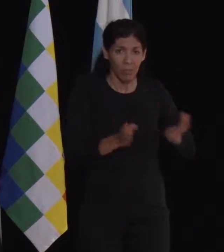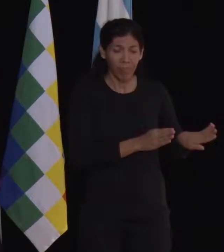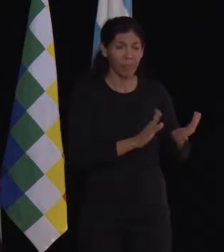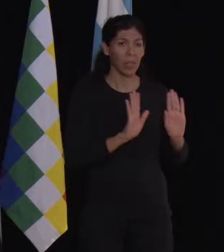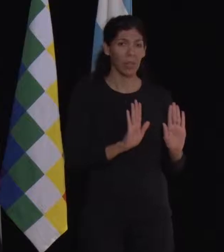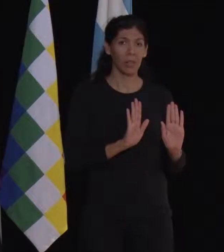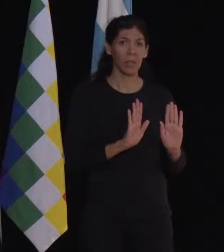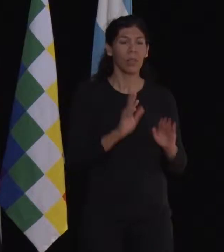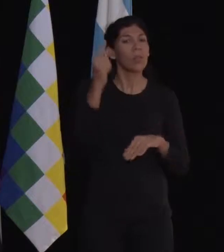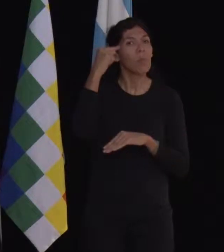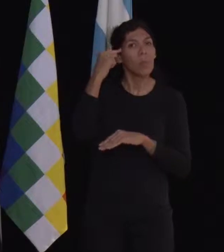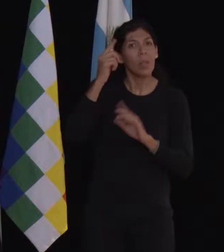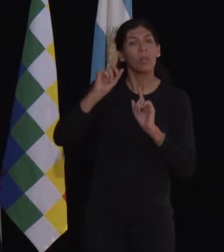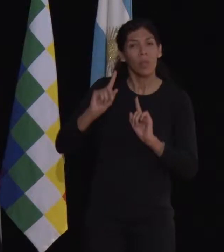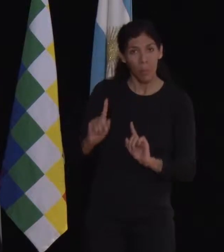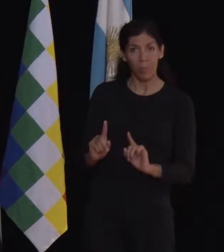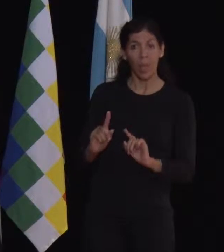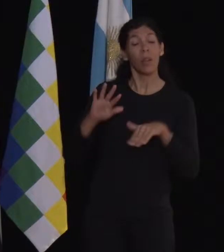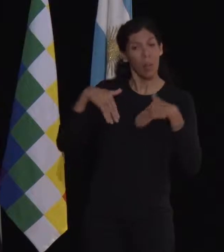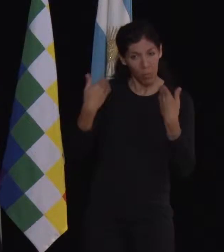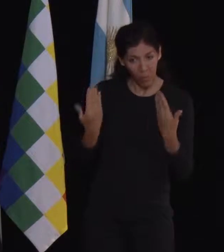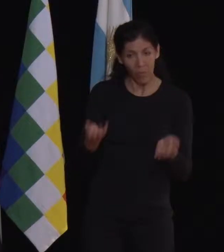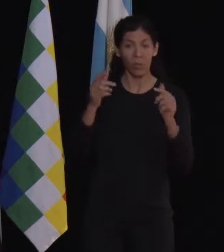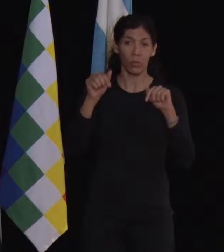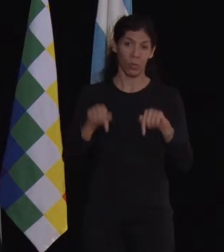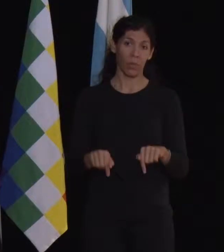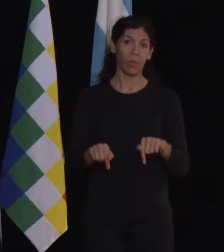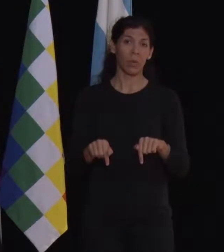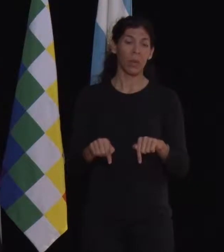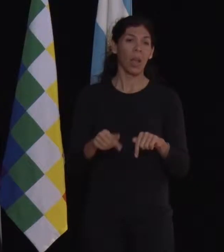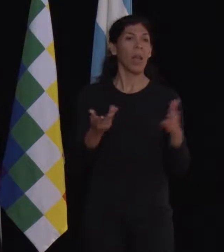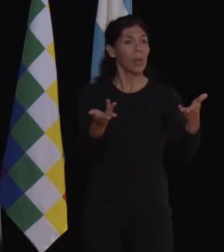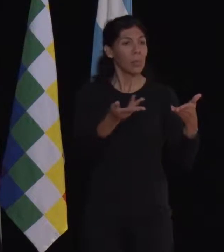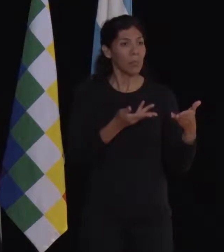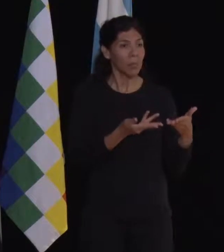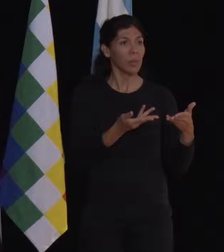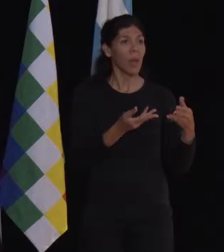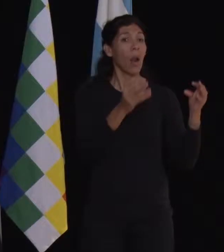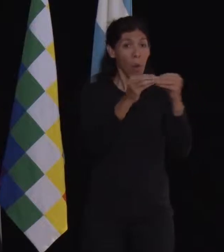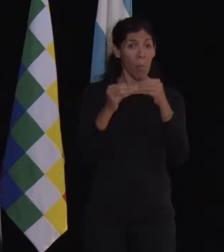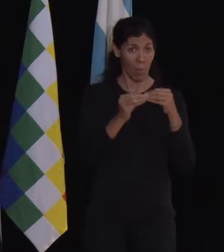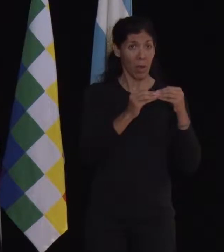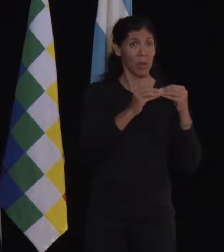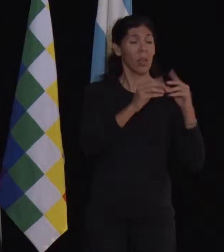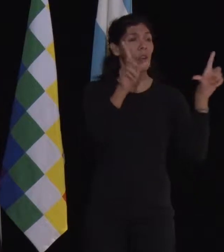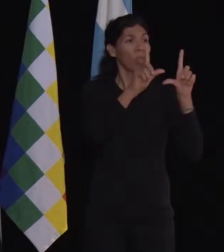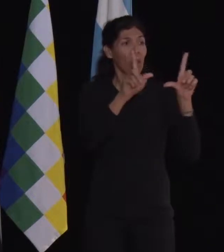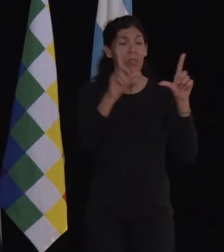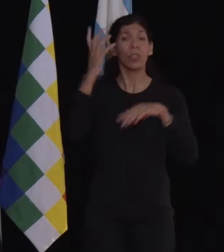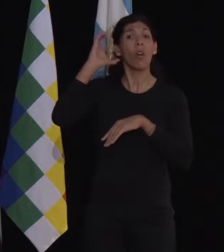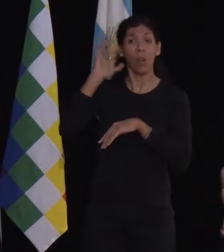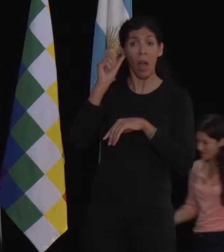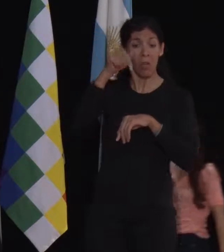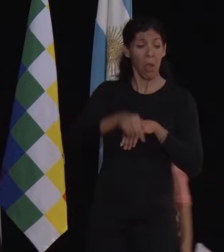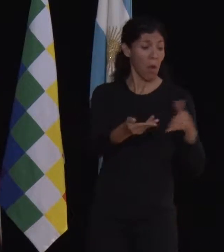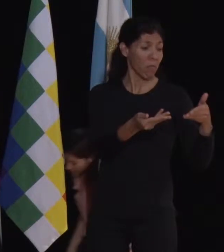Entonces, considero también y aprovecho la oportunidad para invitar a aquellos colegas de los medios de comunicación que hoy no están